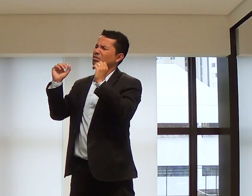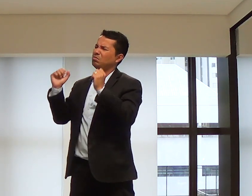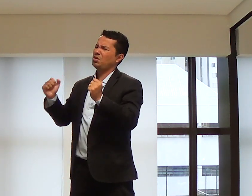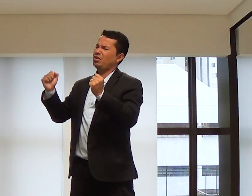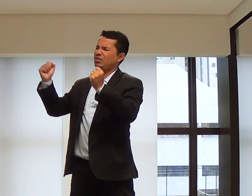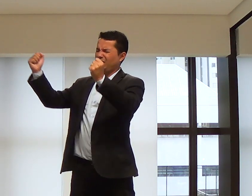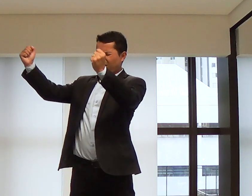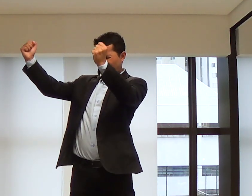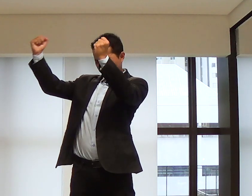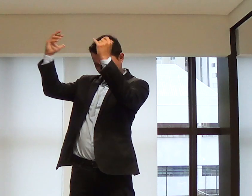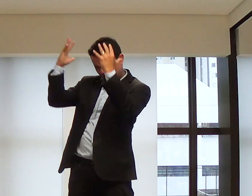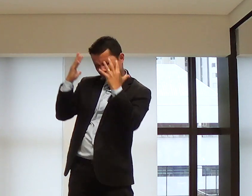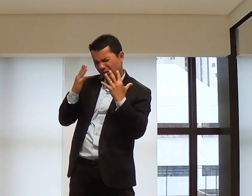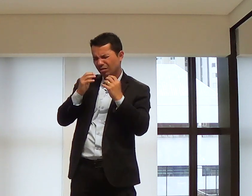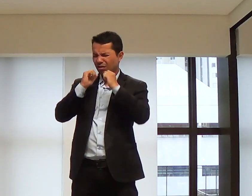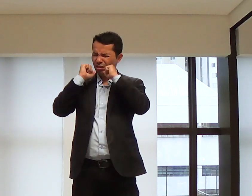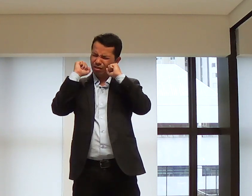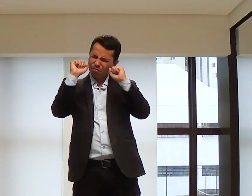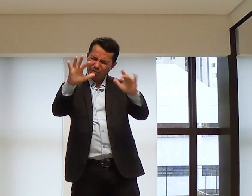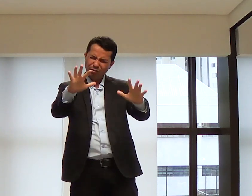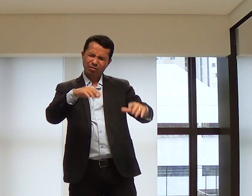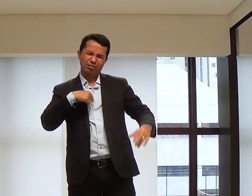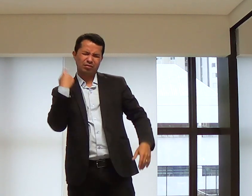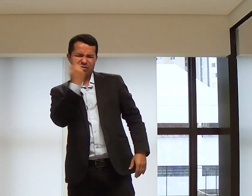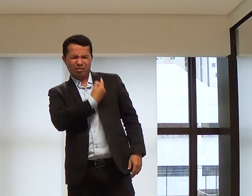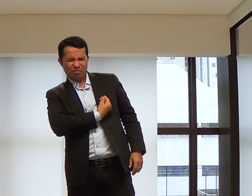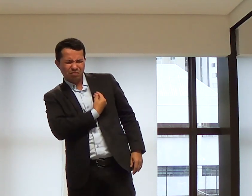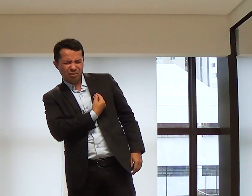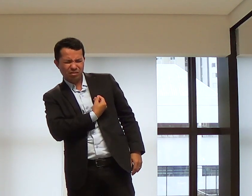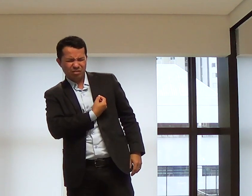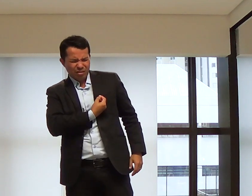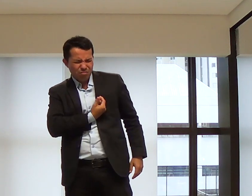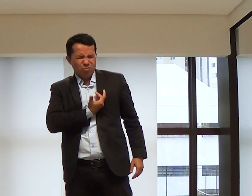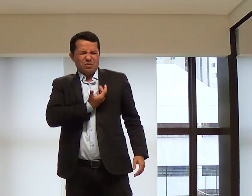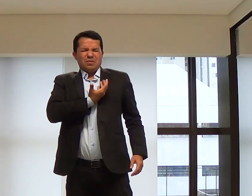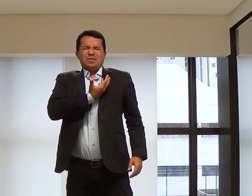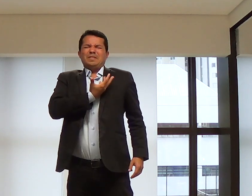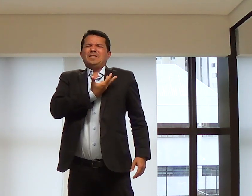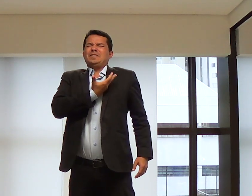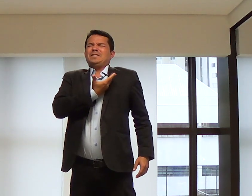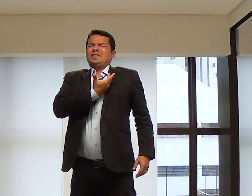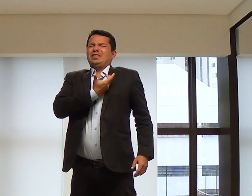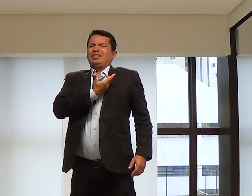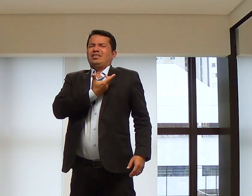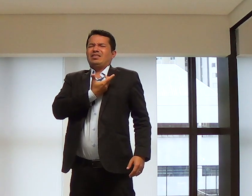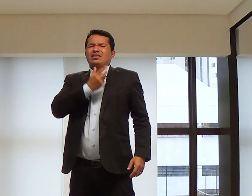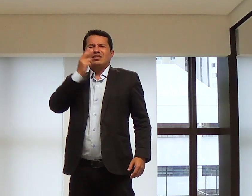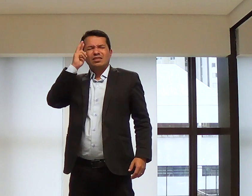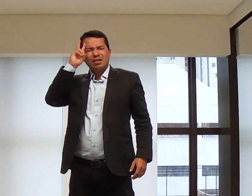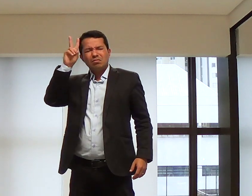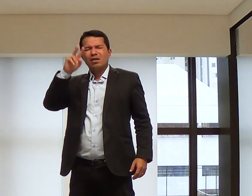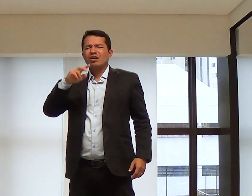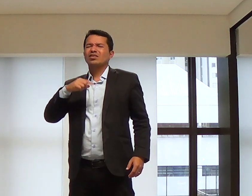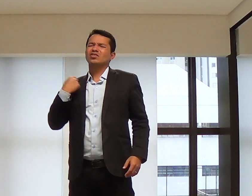neste momento, eu quero pedir que a sua bênção esteja sob as nossas vidas e que a chama,